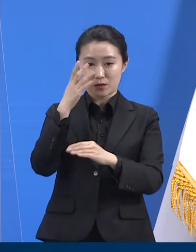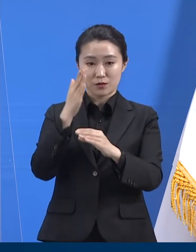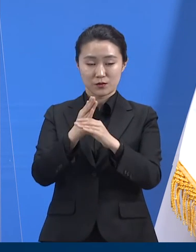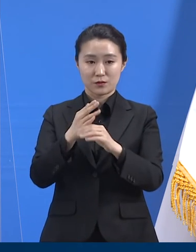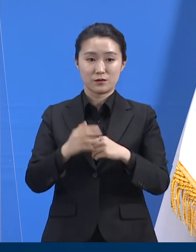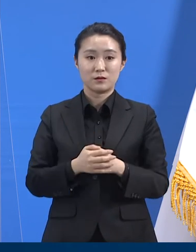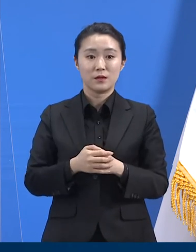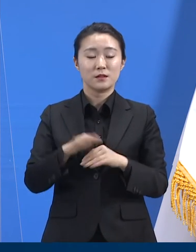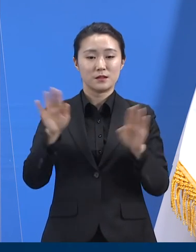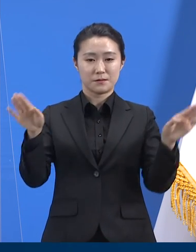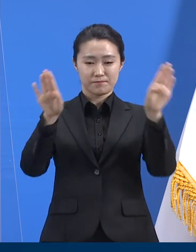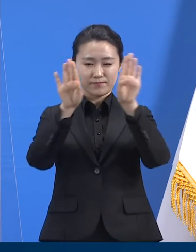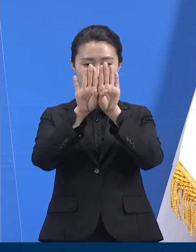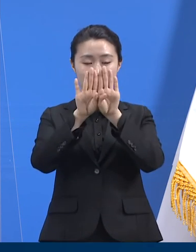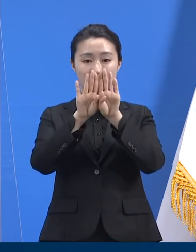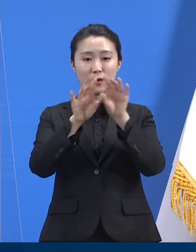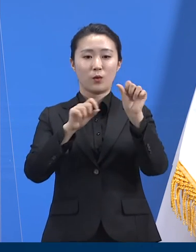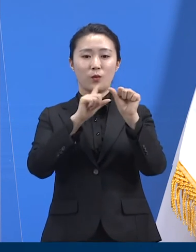중단되었습니다.